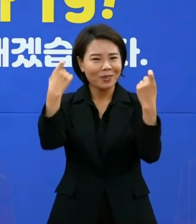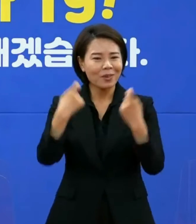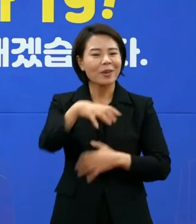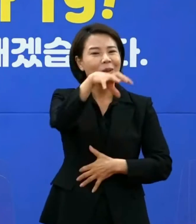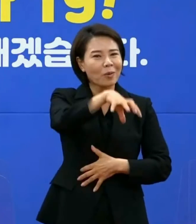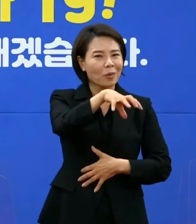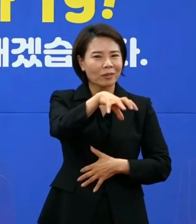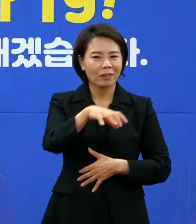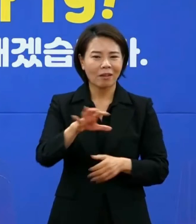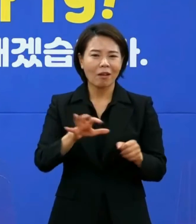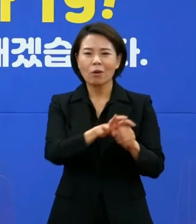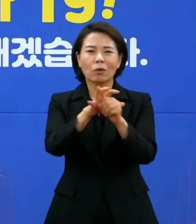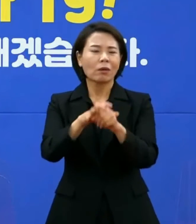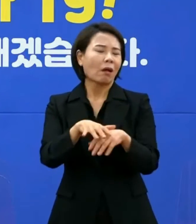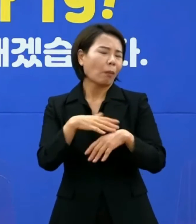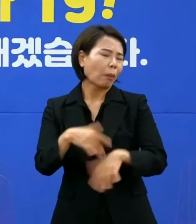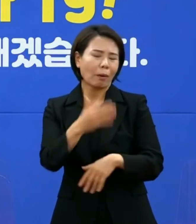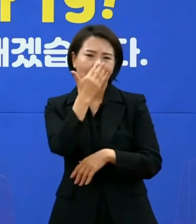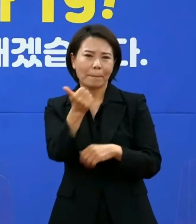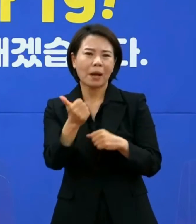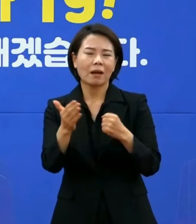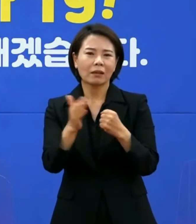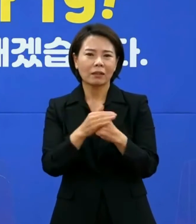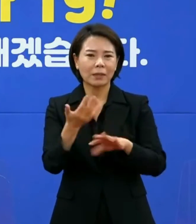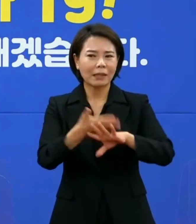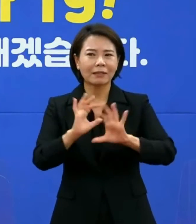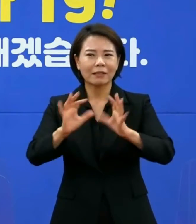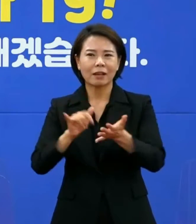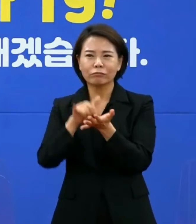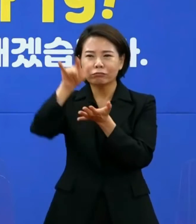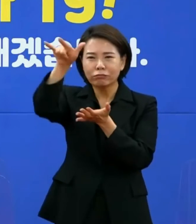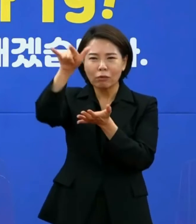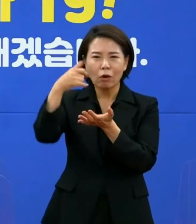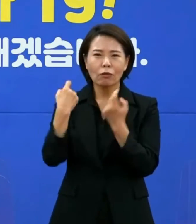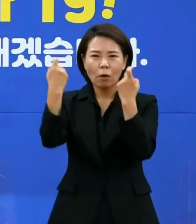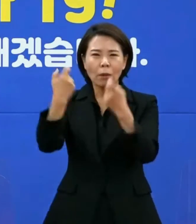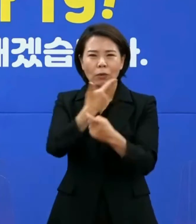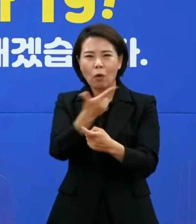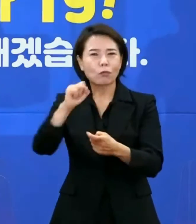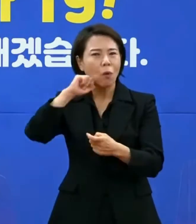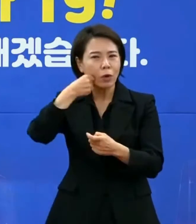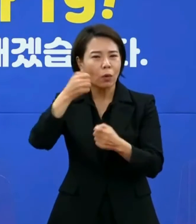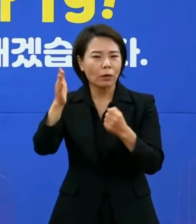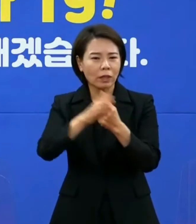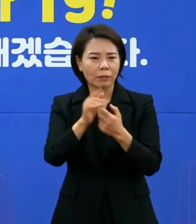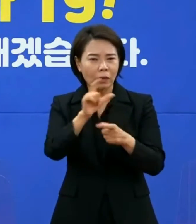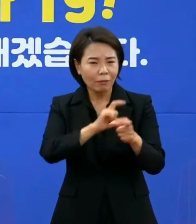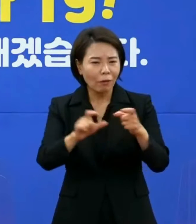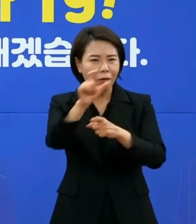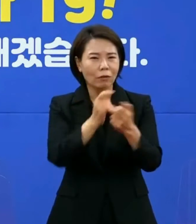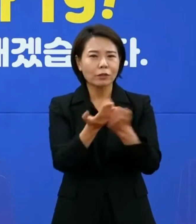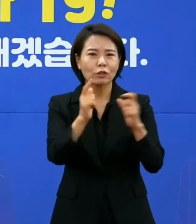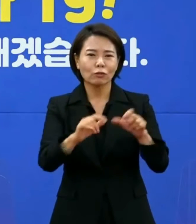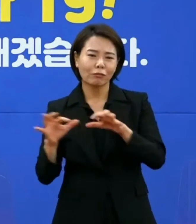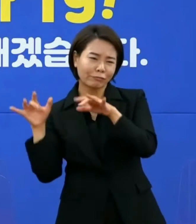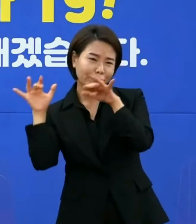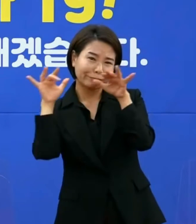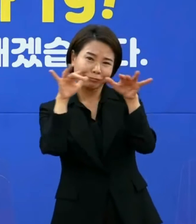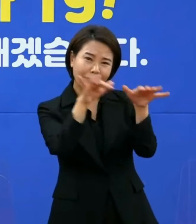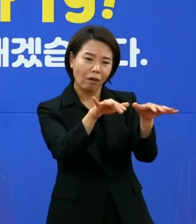국민들께서 해외관광이 불가능하기에 더욱더 많은 분들이 제주를 찾아오고 계십니다.